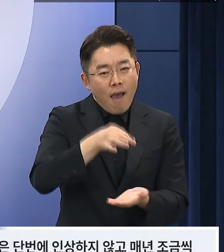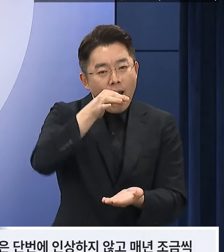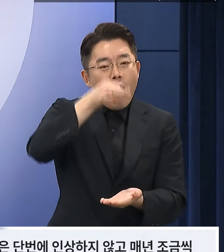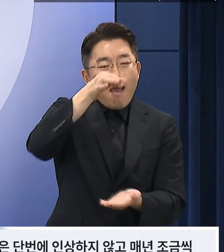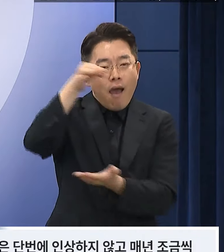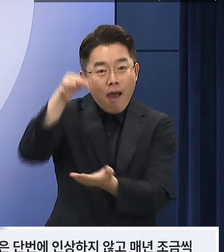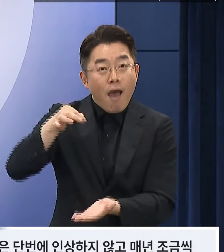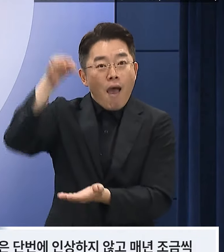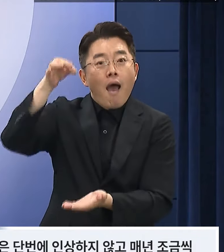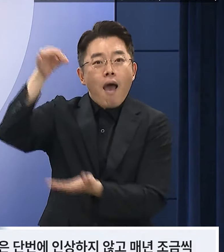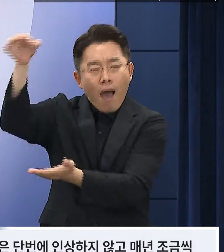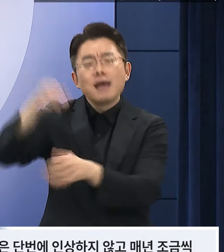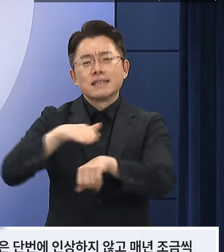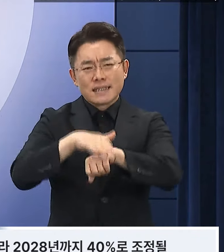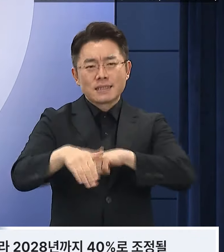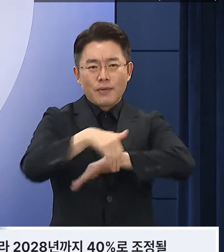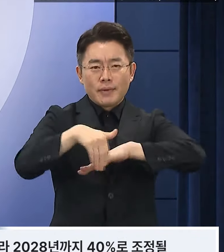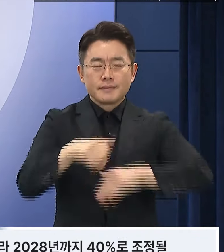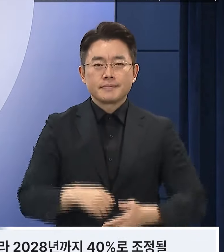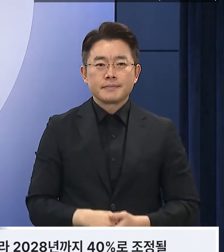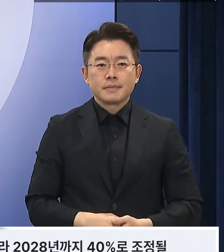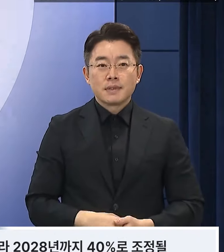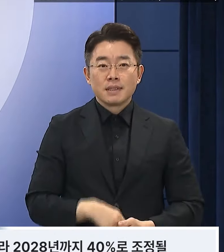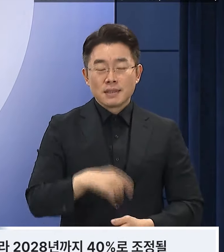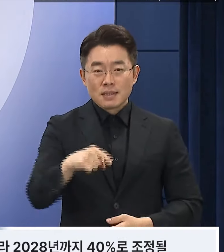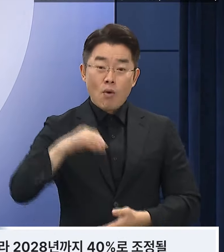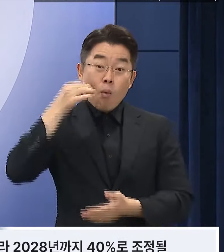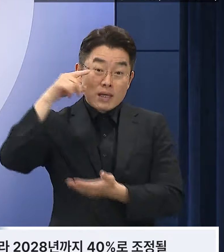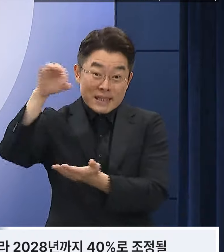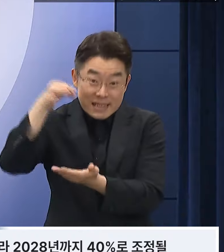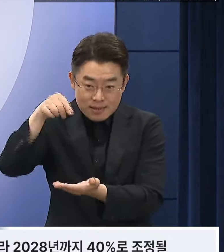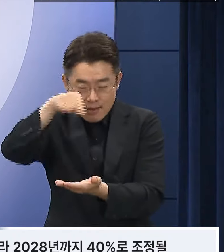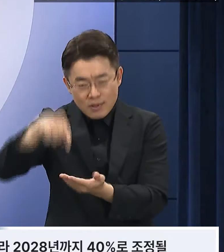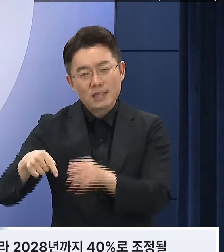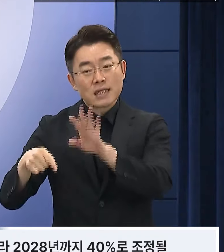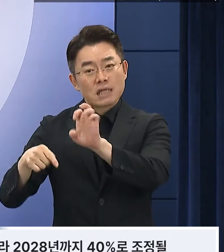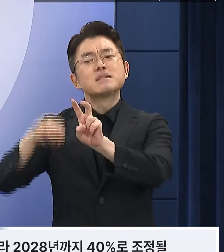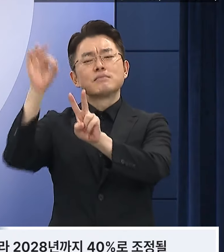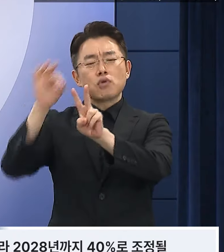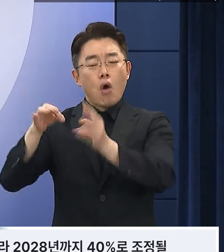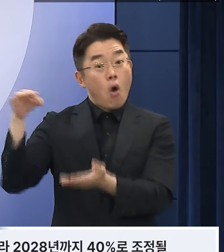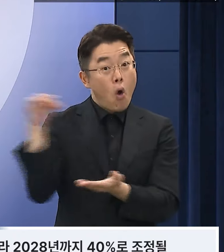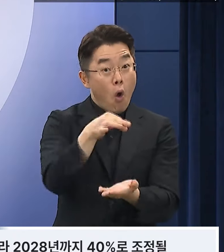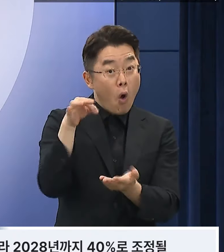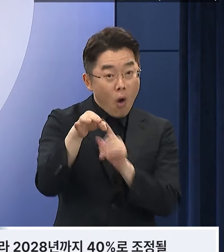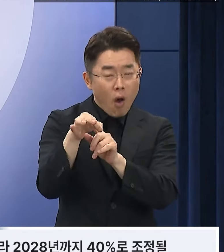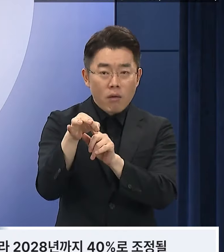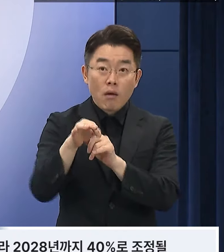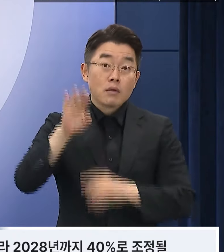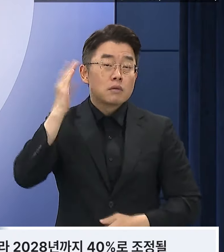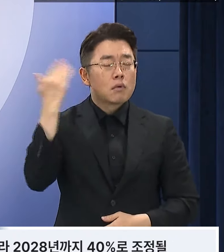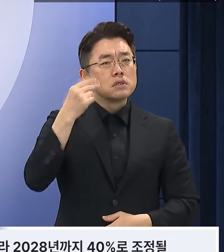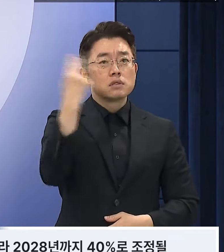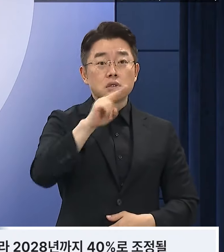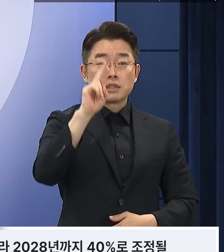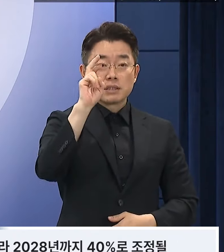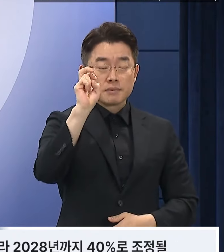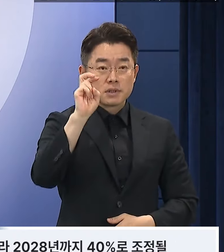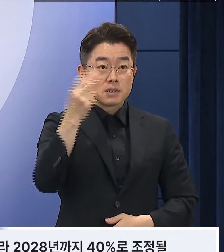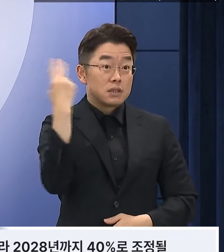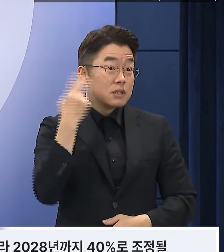인상하겠습니다. 소득대체율은 올해 42%로 2007년 법 개정에 따라